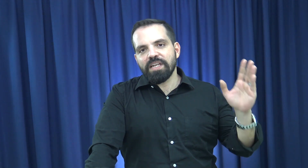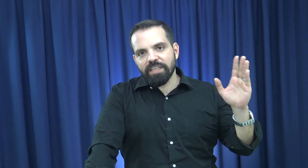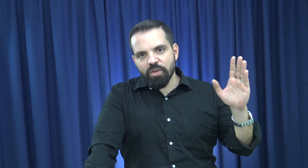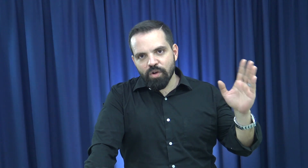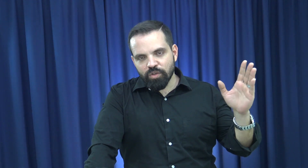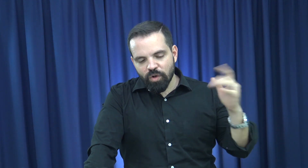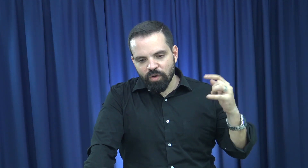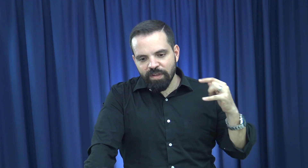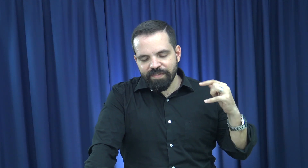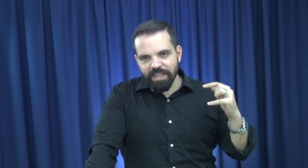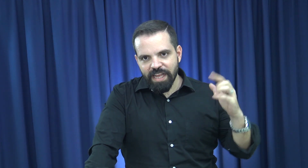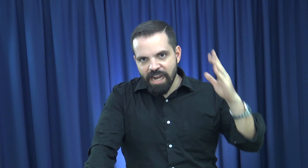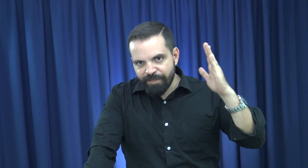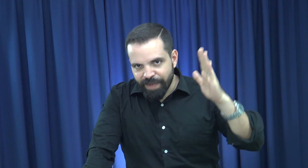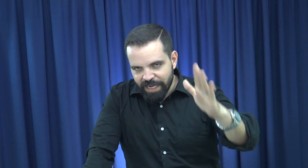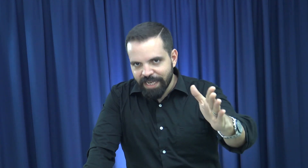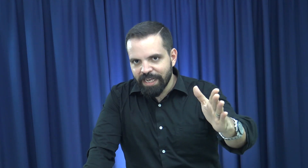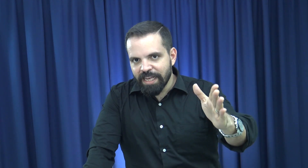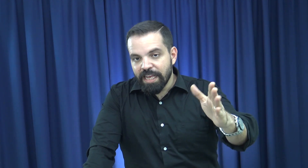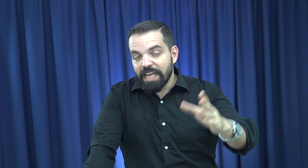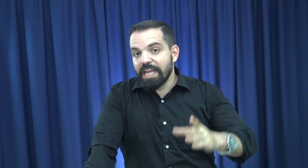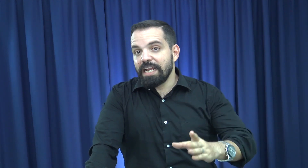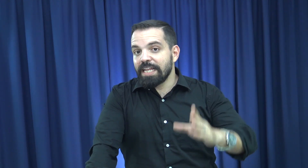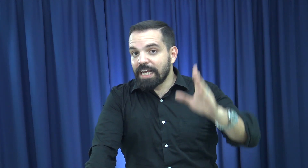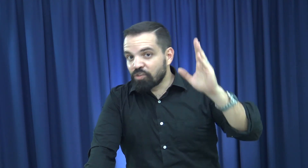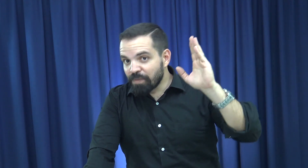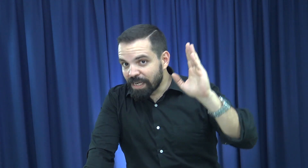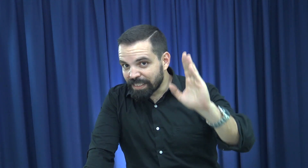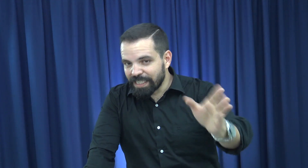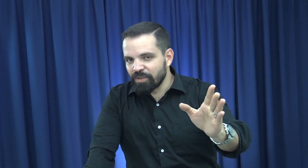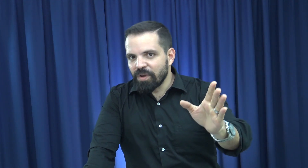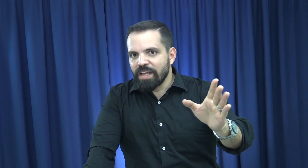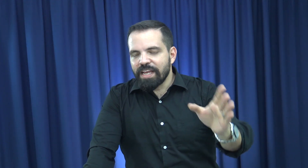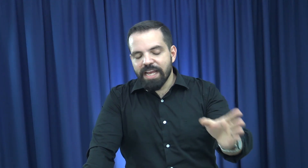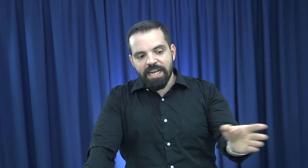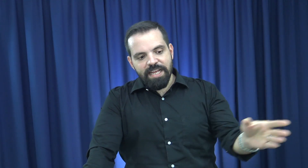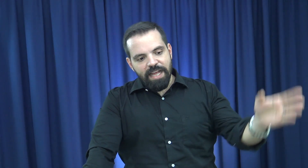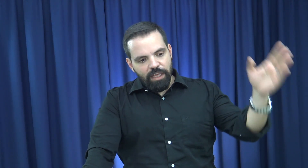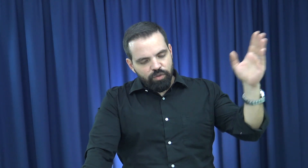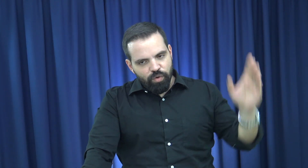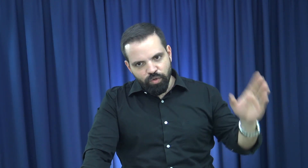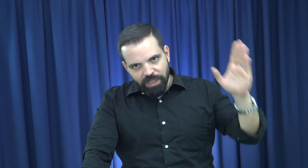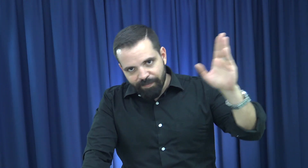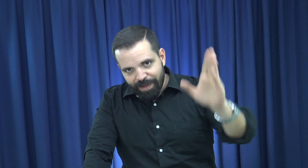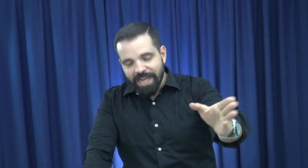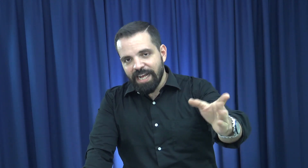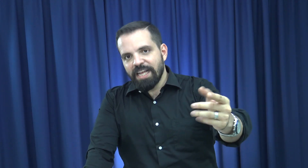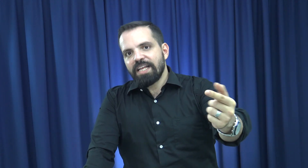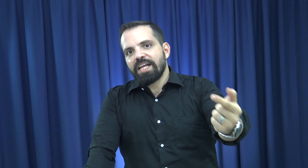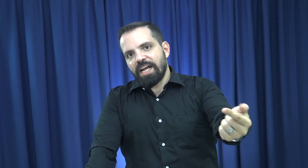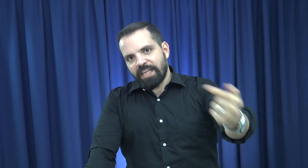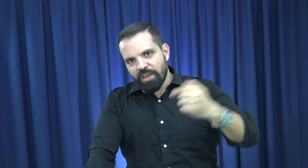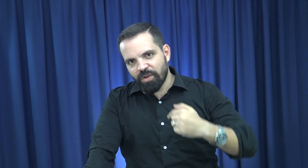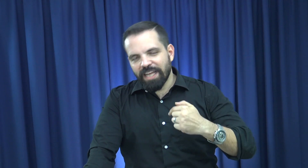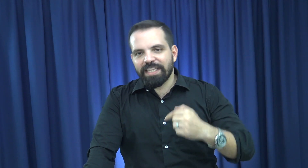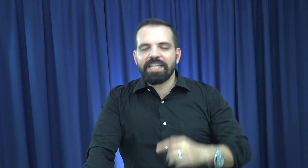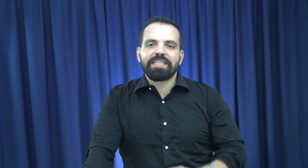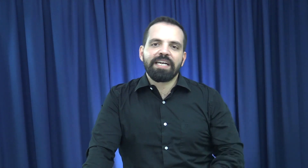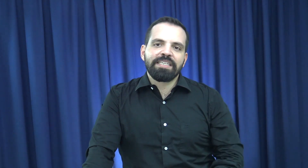el Señor no solo nos defiende, Él pelea, Él le da su merecido, Él le da su justa paga a aquellos que atentan